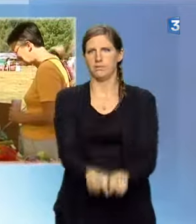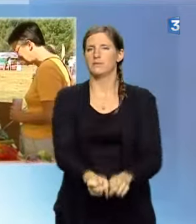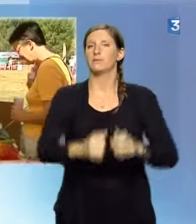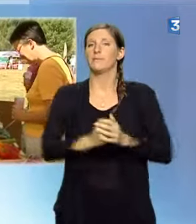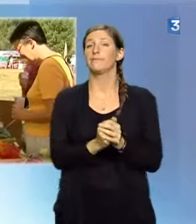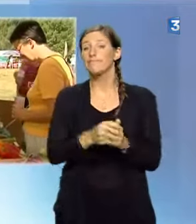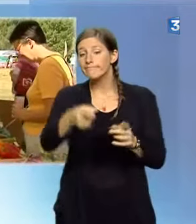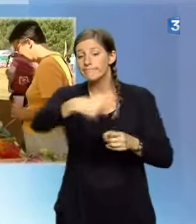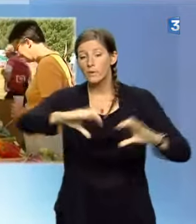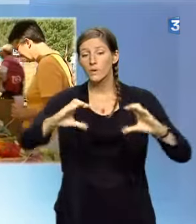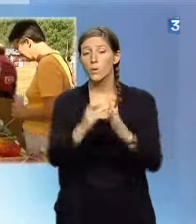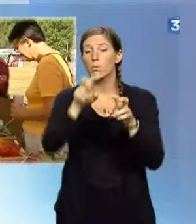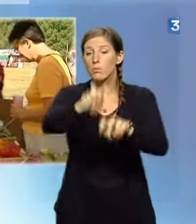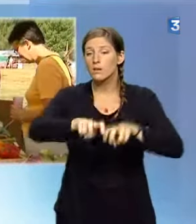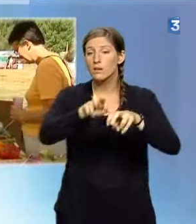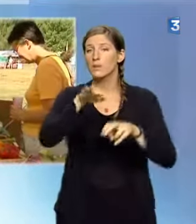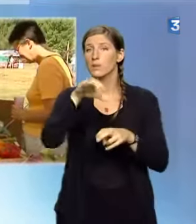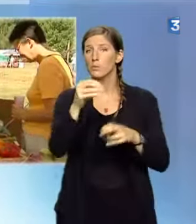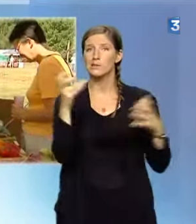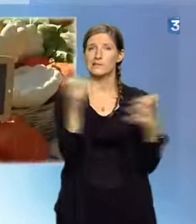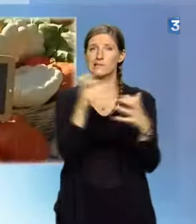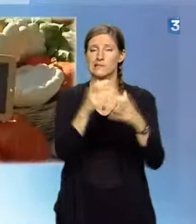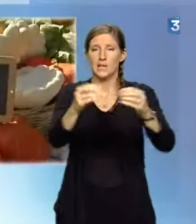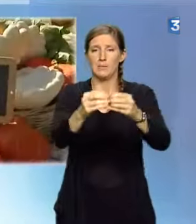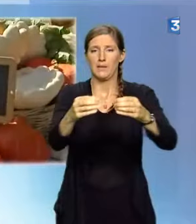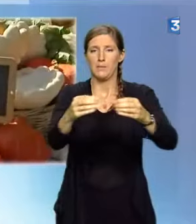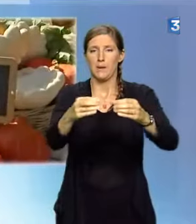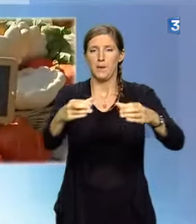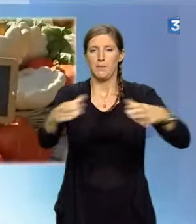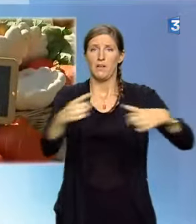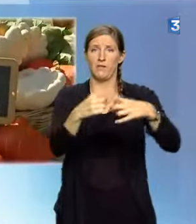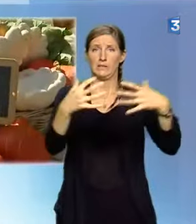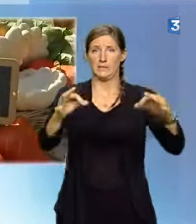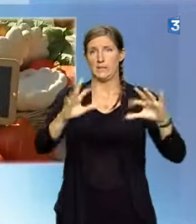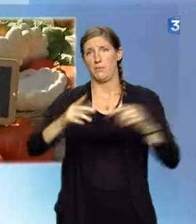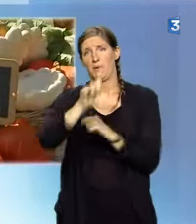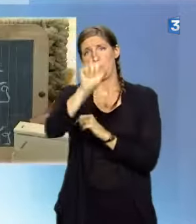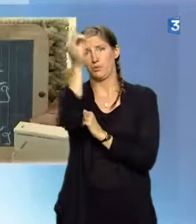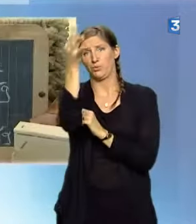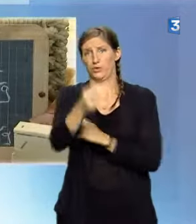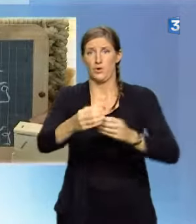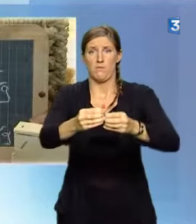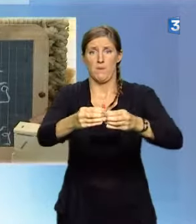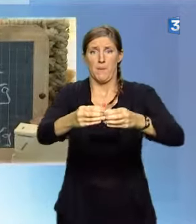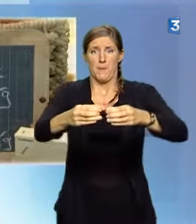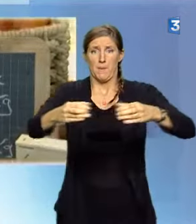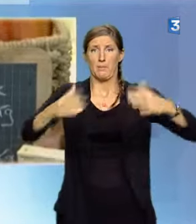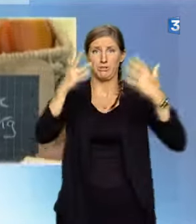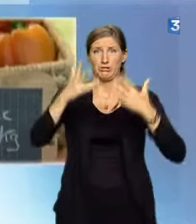10 ans, les agriculteurs bio souhaiteraient représenter 20% de l'agriculture en Charente-Maritime, c'est-à-dire 10 fois